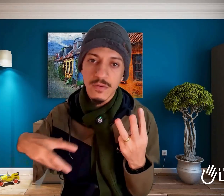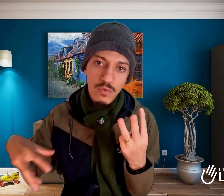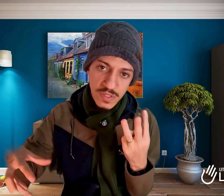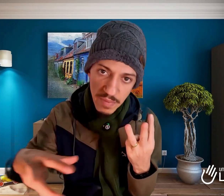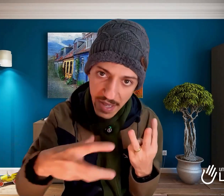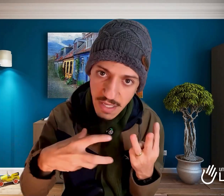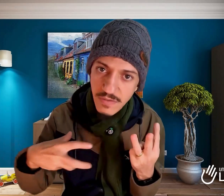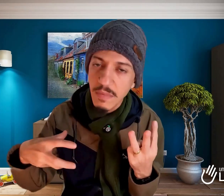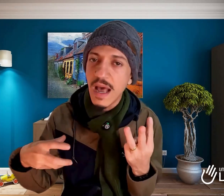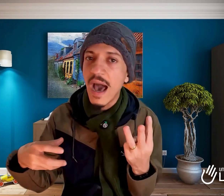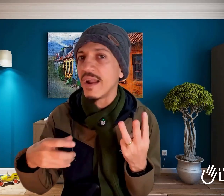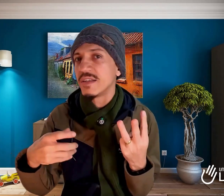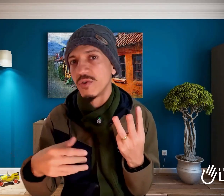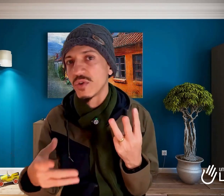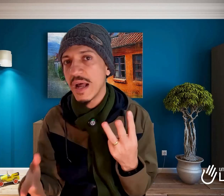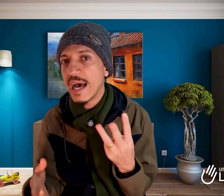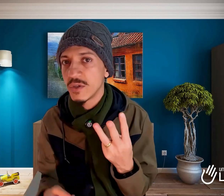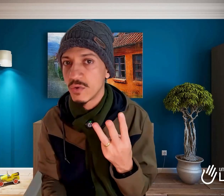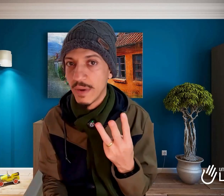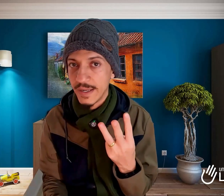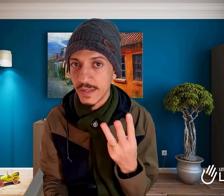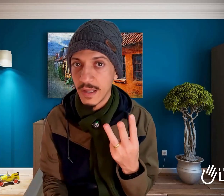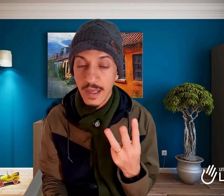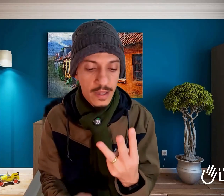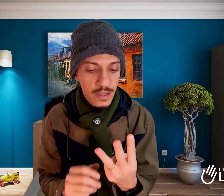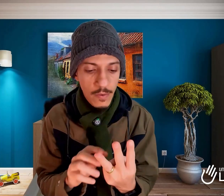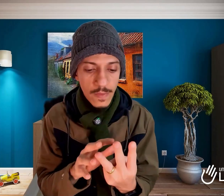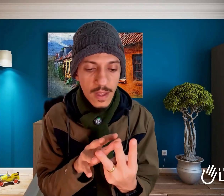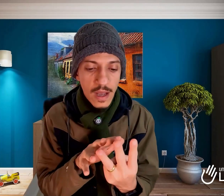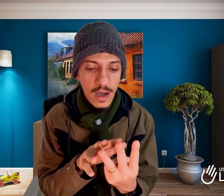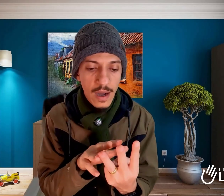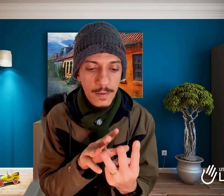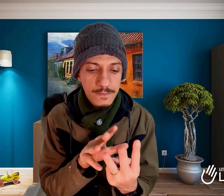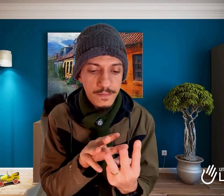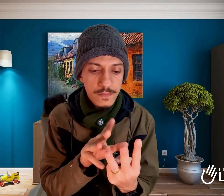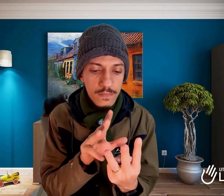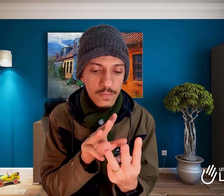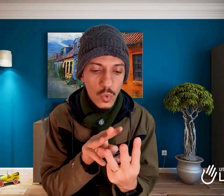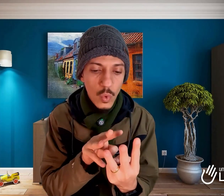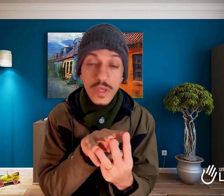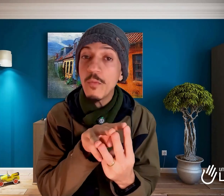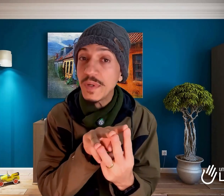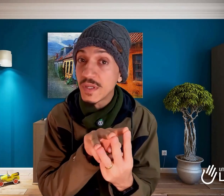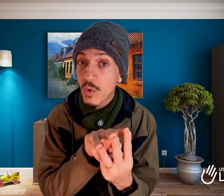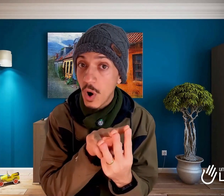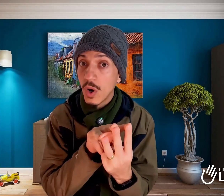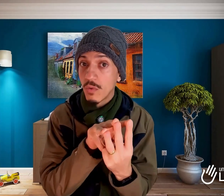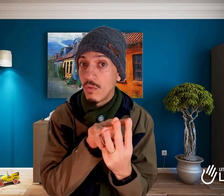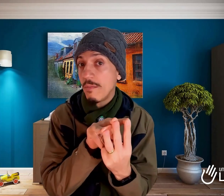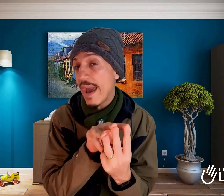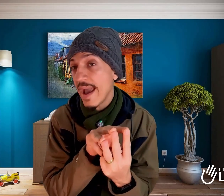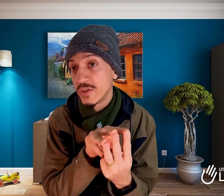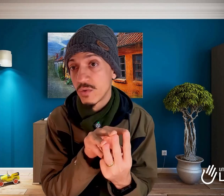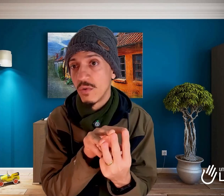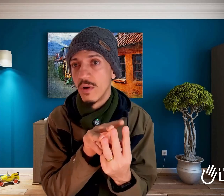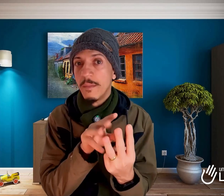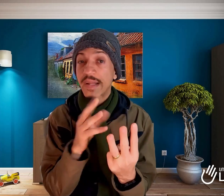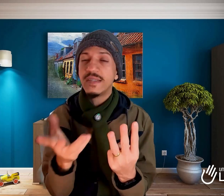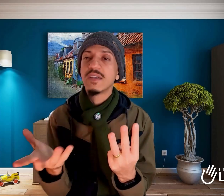dos ambientes familiares, emocionais e tudo mais. Então, o que um psicólogo, um médico precisa de